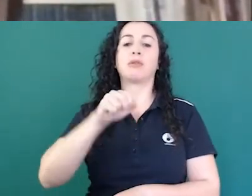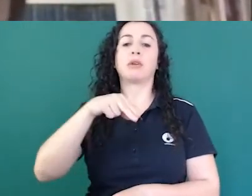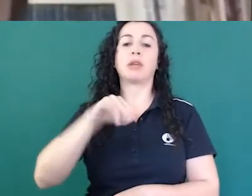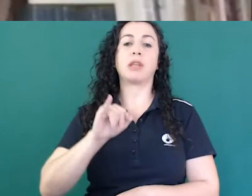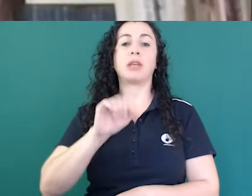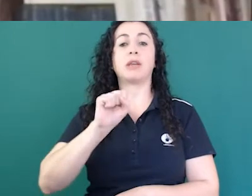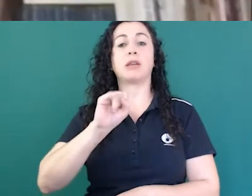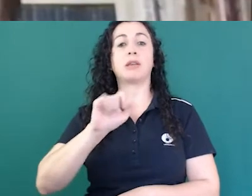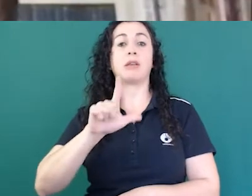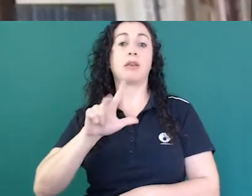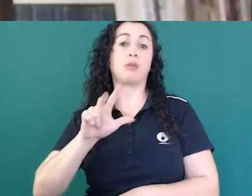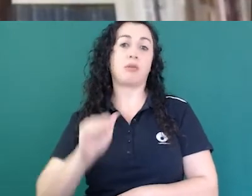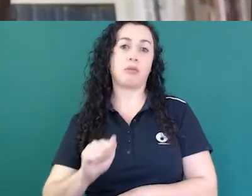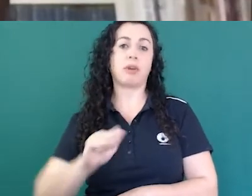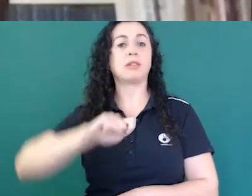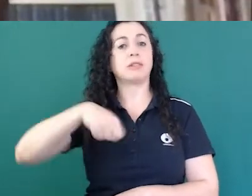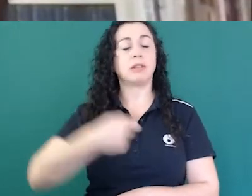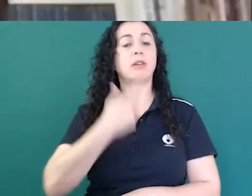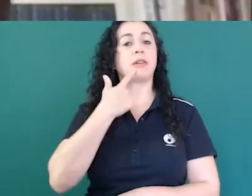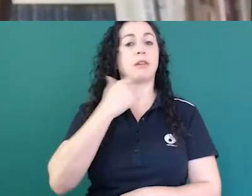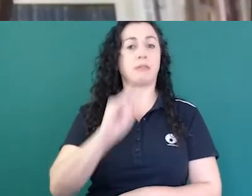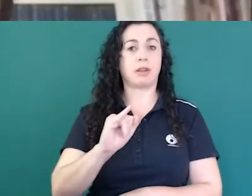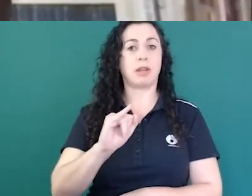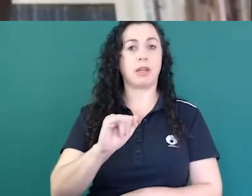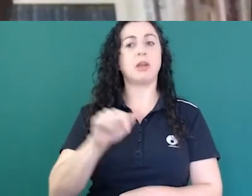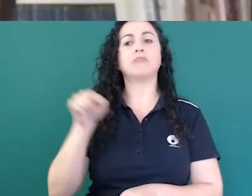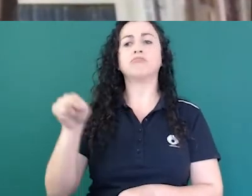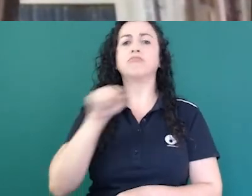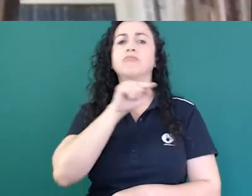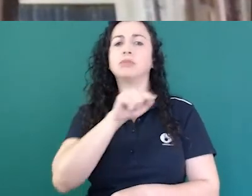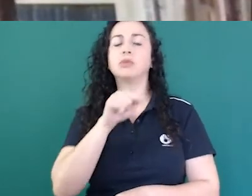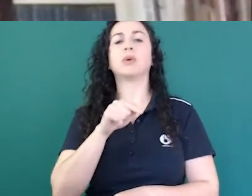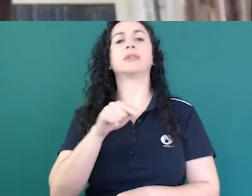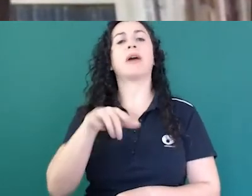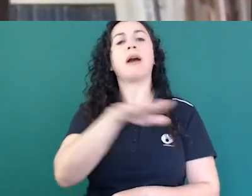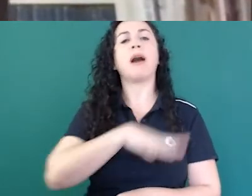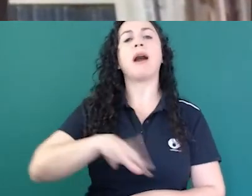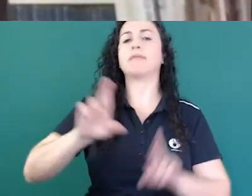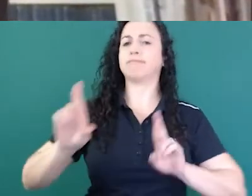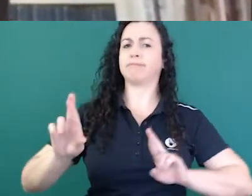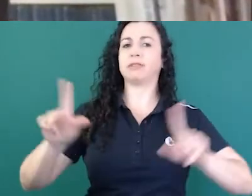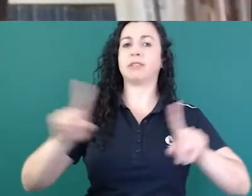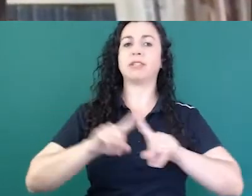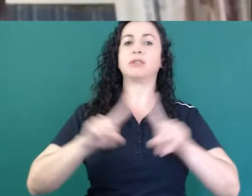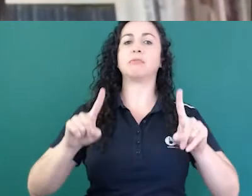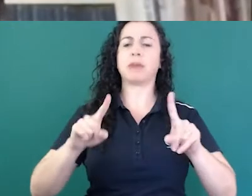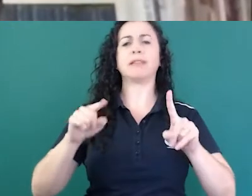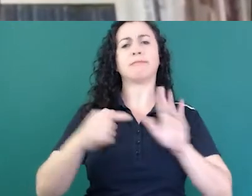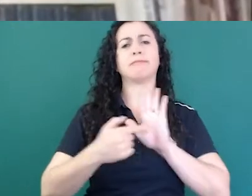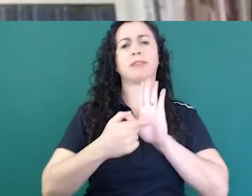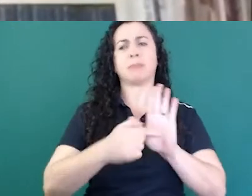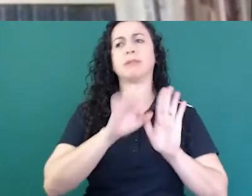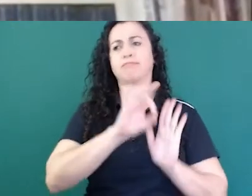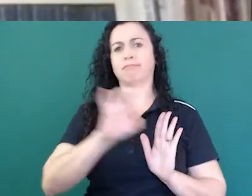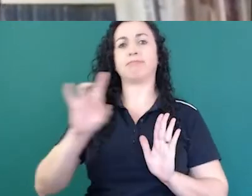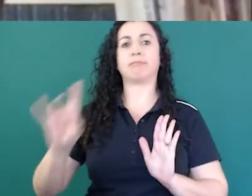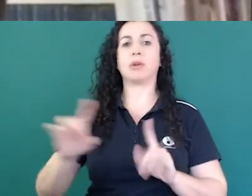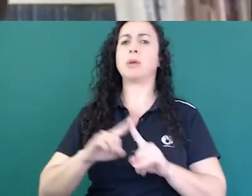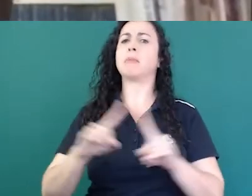dizem logo mais, se apresentam dizendo de que área eles veem, mas eles têm uma coisa em comum,